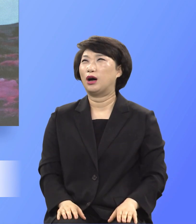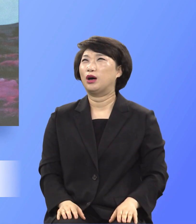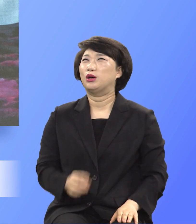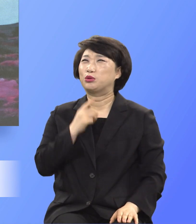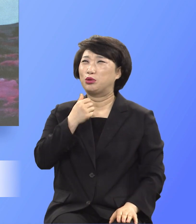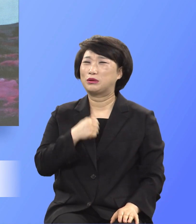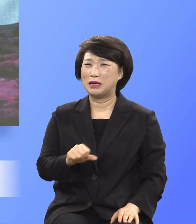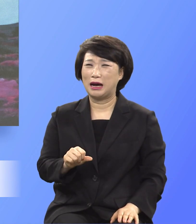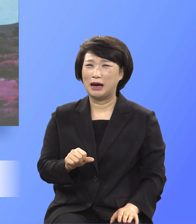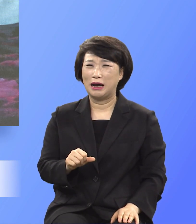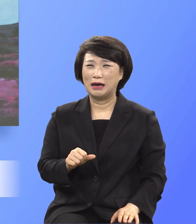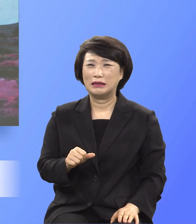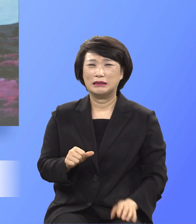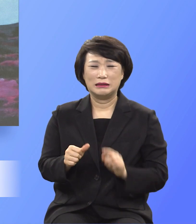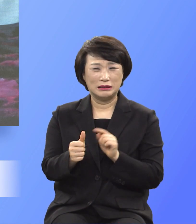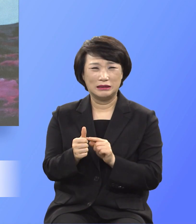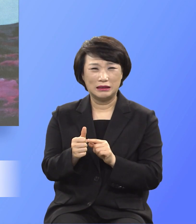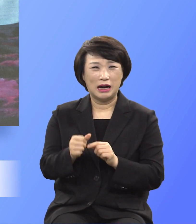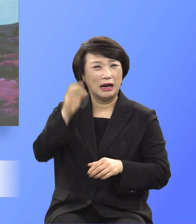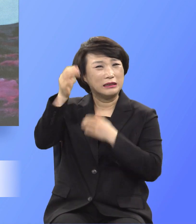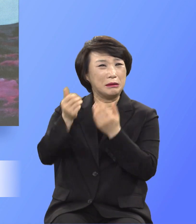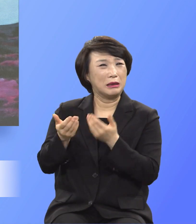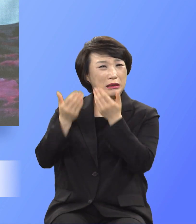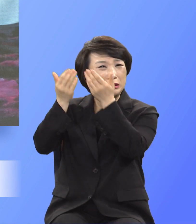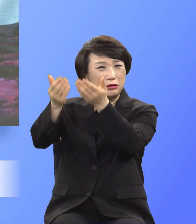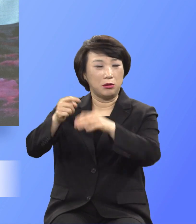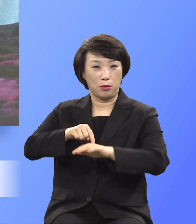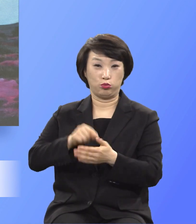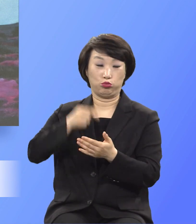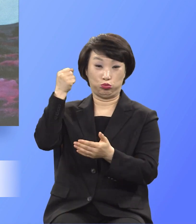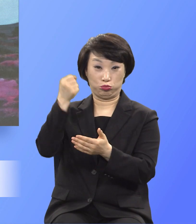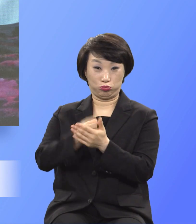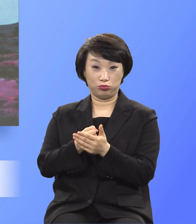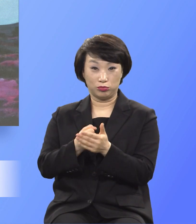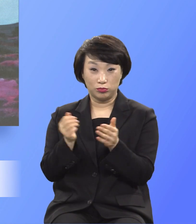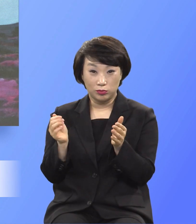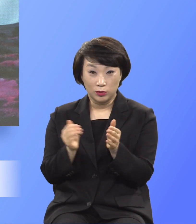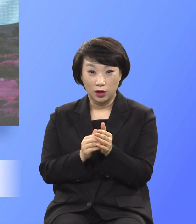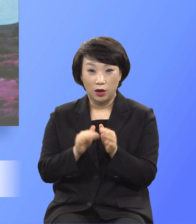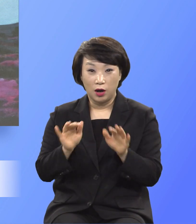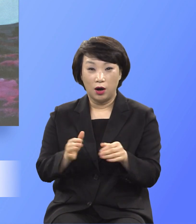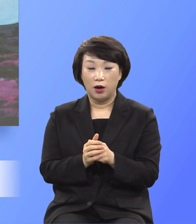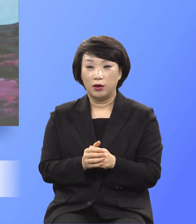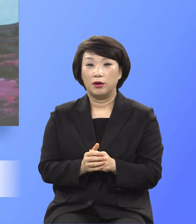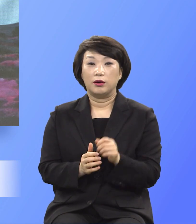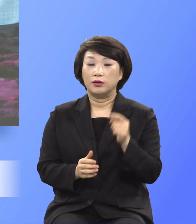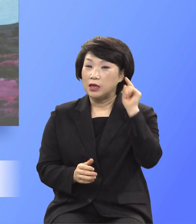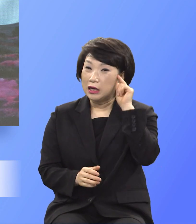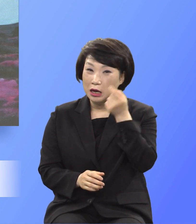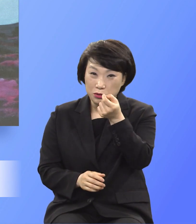이삭을 하나님 앞에 드리기로 작정하고 생각의 여지도 없이